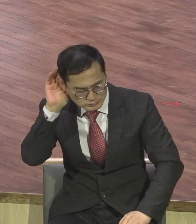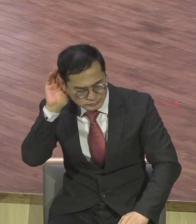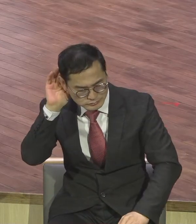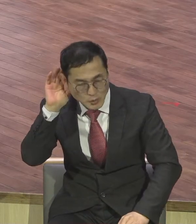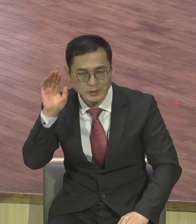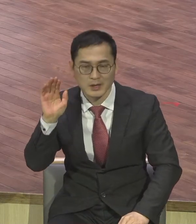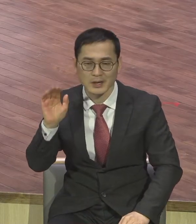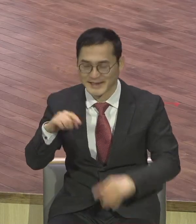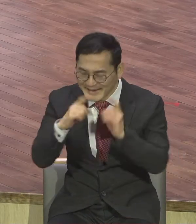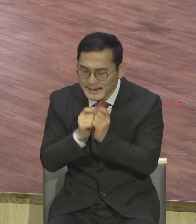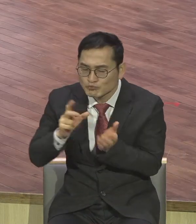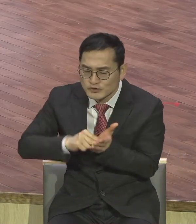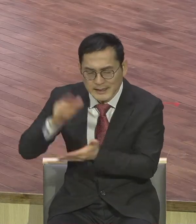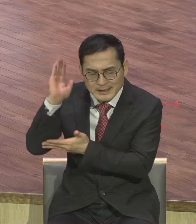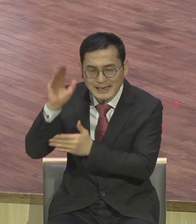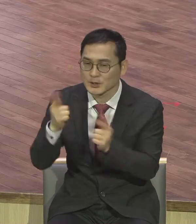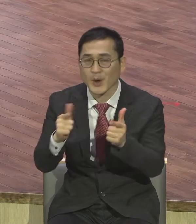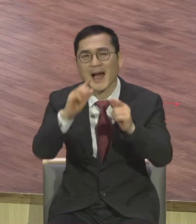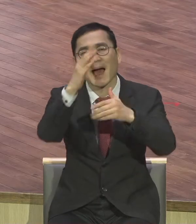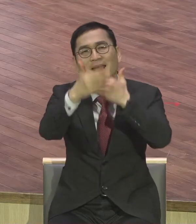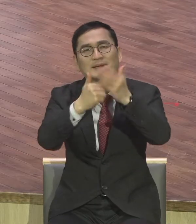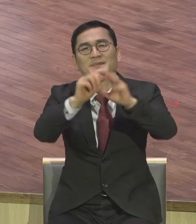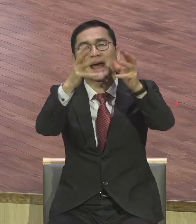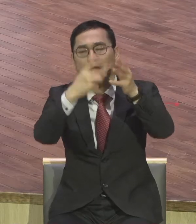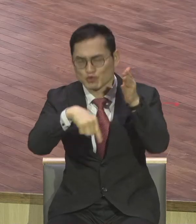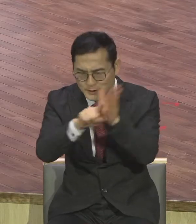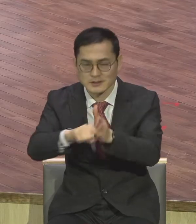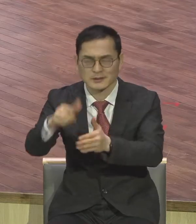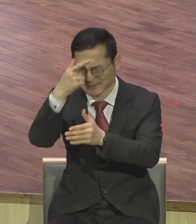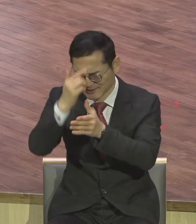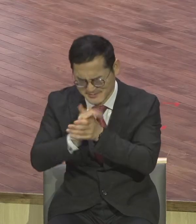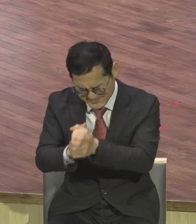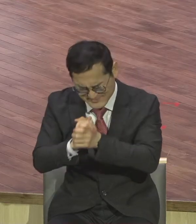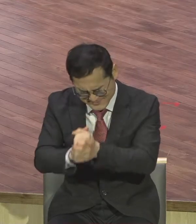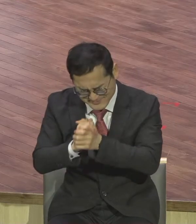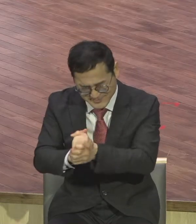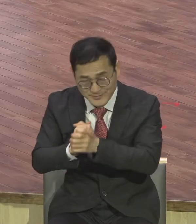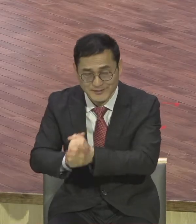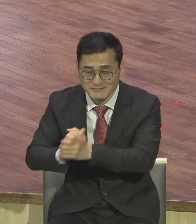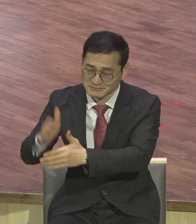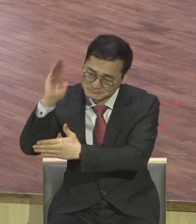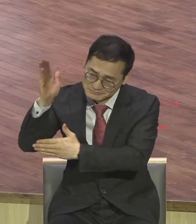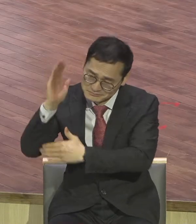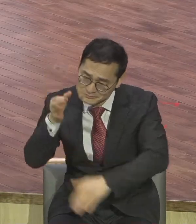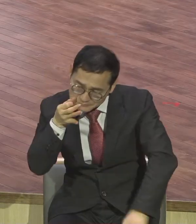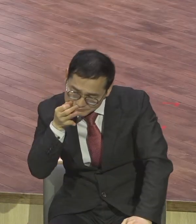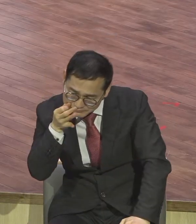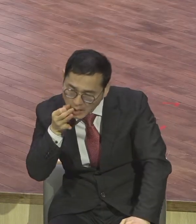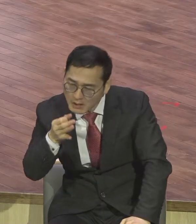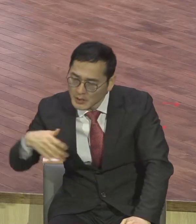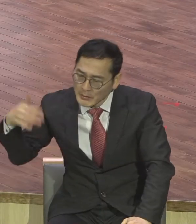전부 다 하나님 나라를 위한 거예요. 그 나라와 그 의리를 위해서 기도하는 내용들이 수준이 대단히 높아.